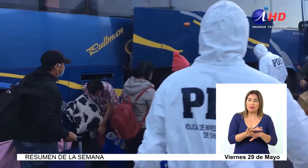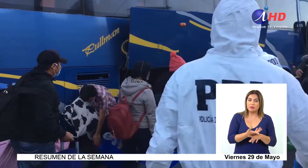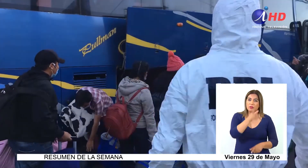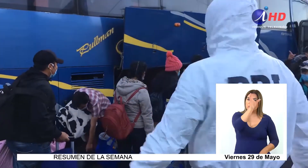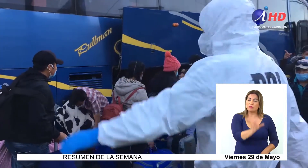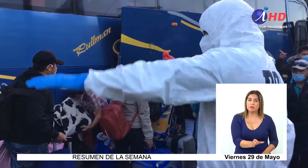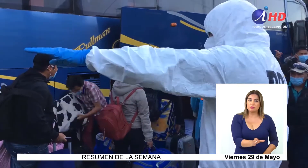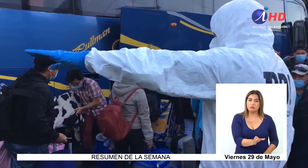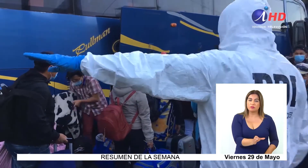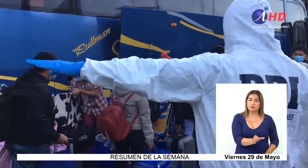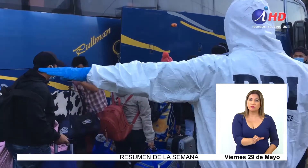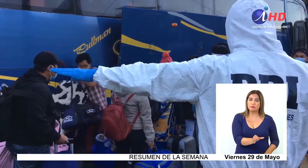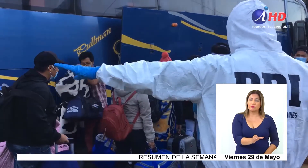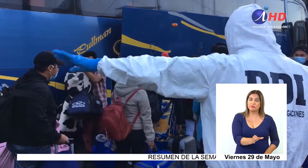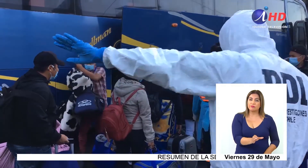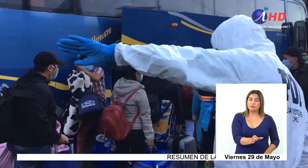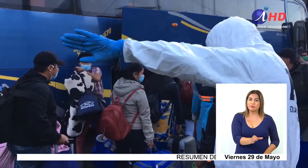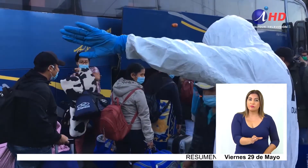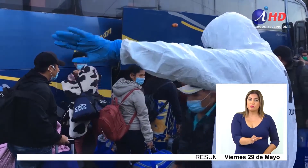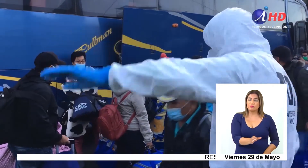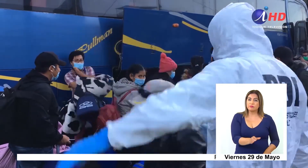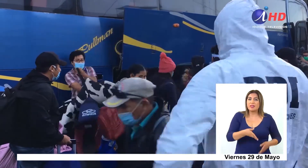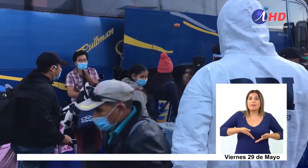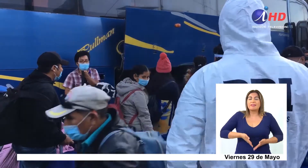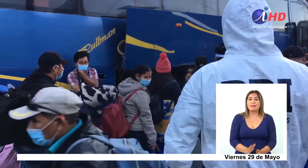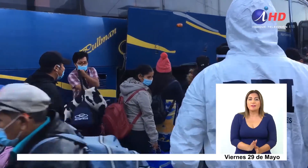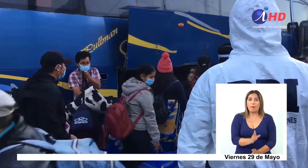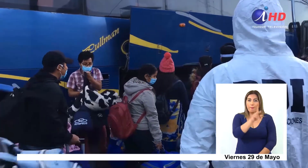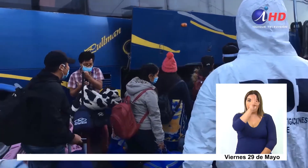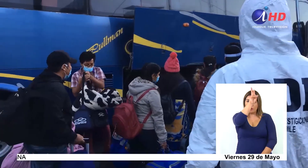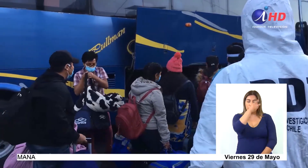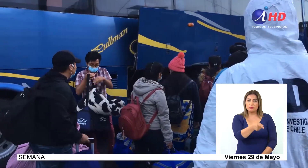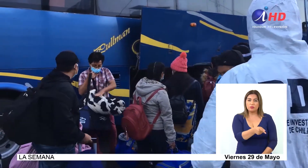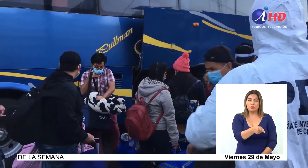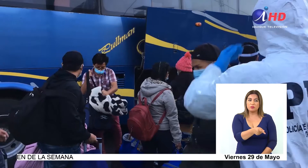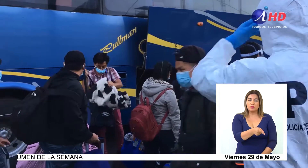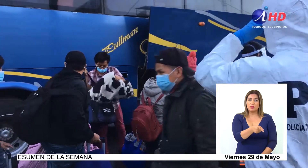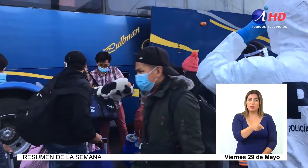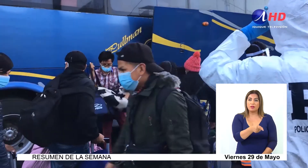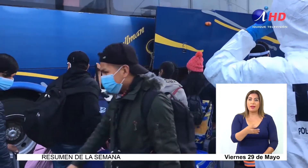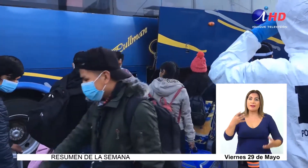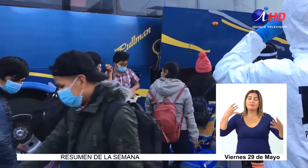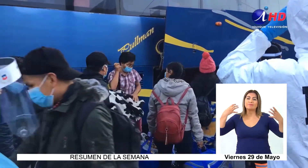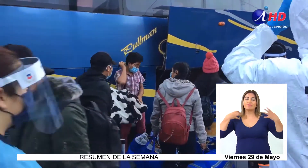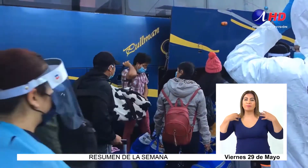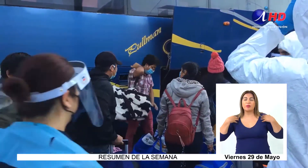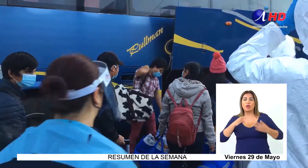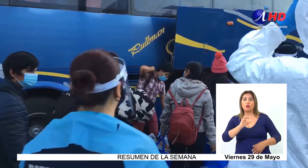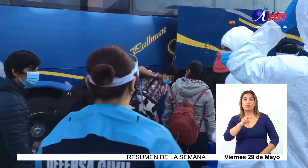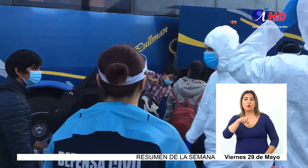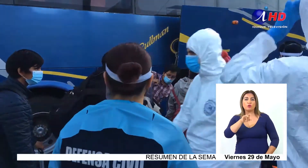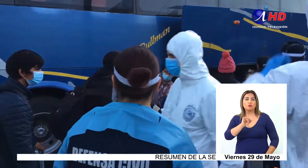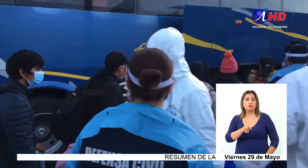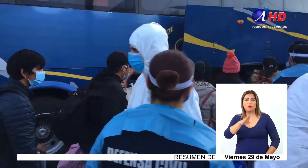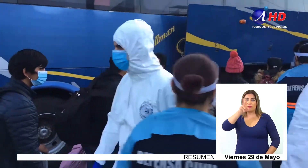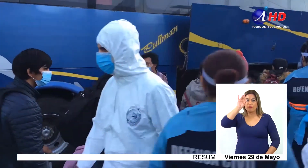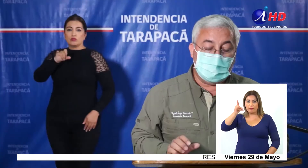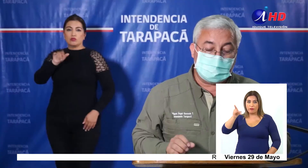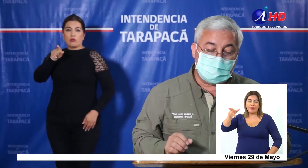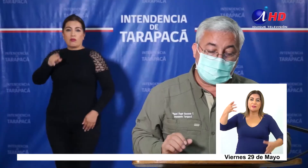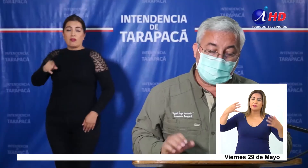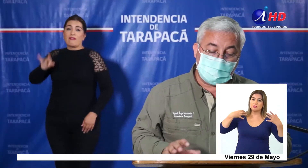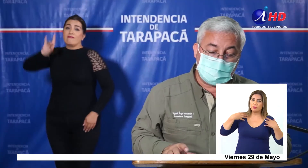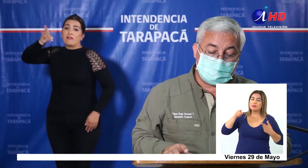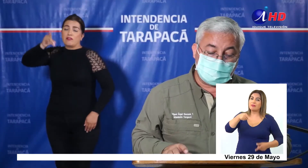persona de nacionalidad peruana que se ha hecho cargo el consulado de Bolivia, le hemos pedido que